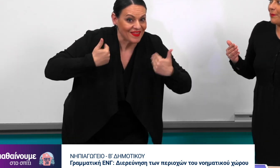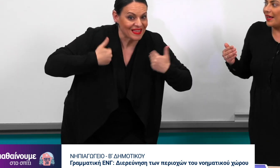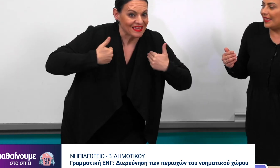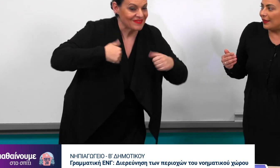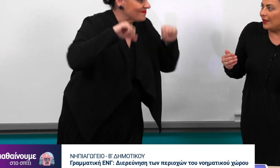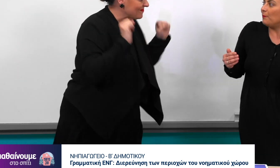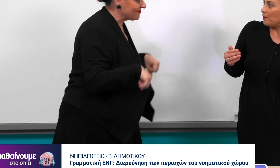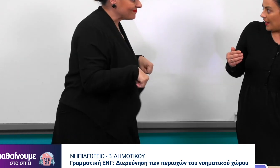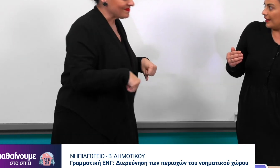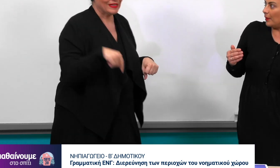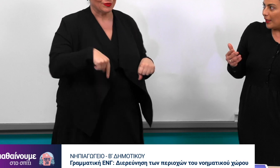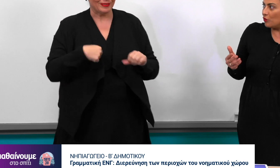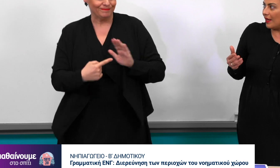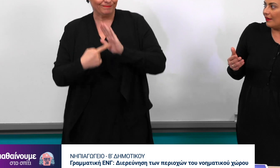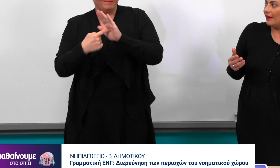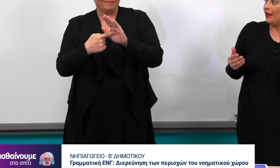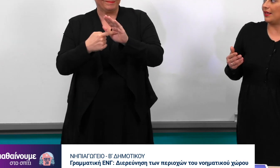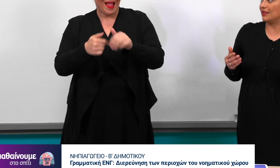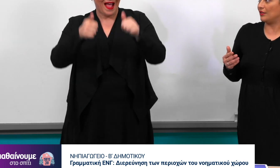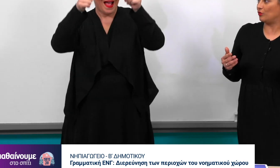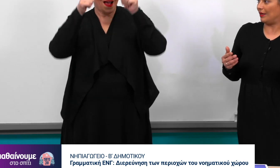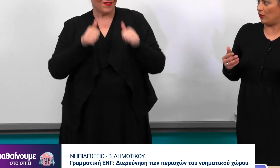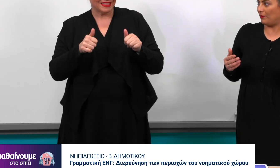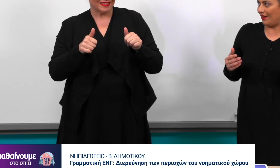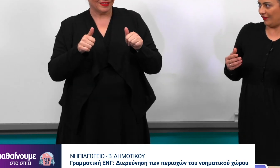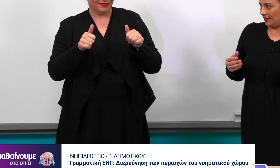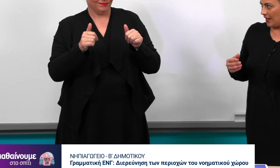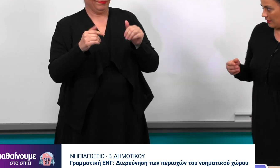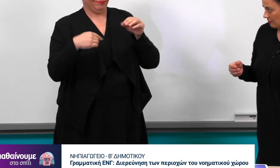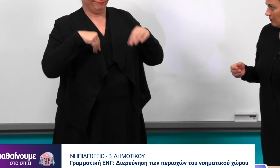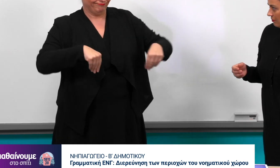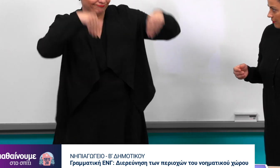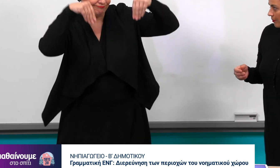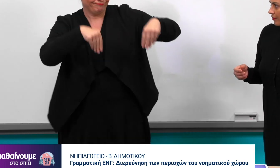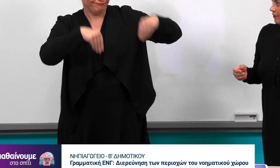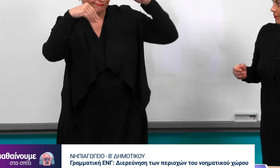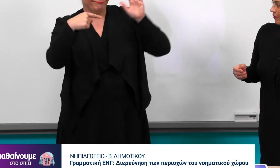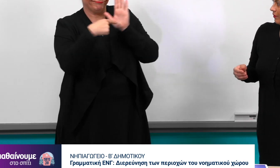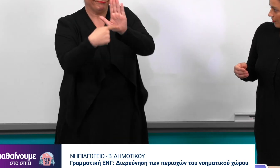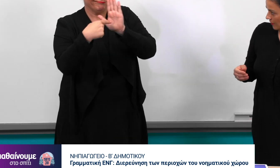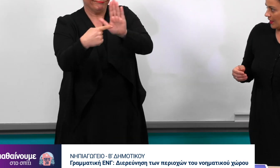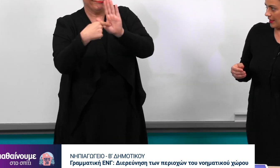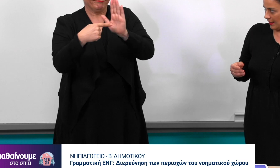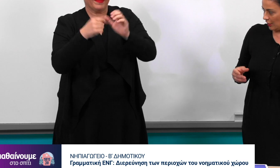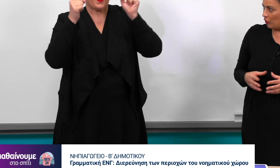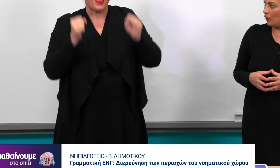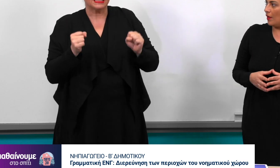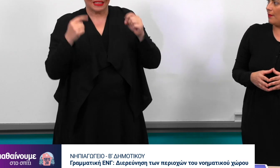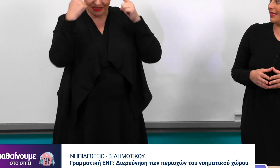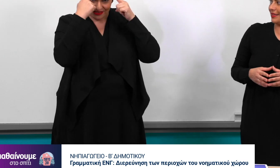παιχνίδι. Θέλετε να παίξουμε? Θα σας δείξουμε λοιπόν μία αφίσα. Θα σας δείχνω με τις